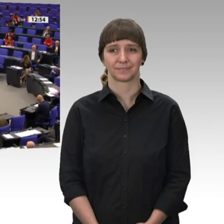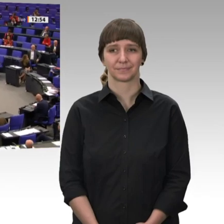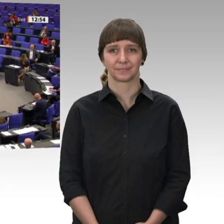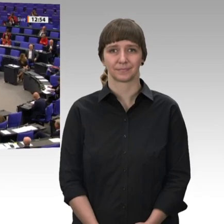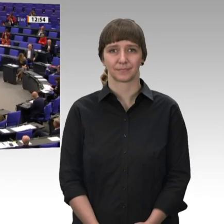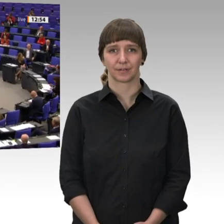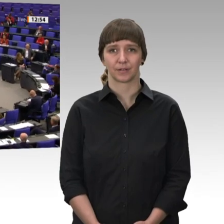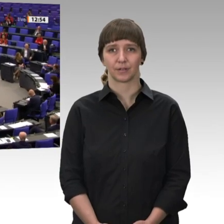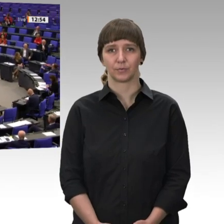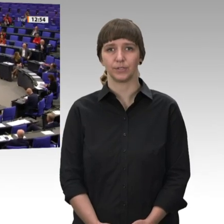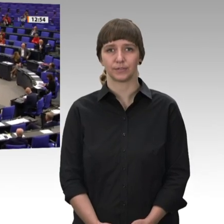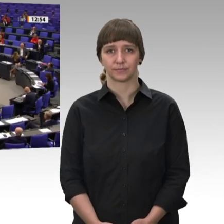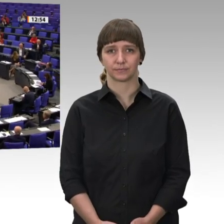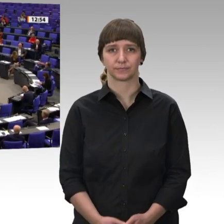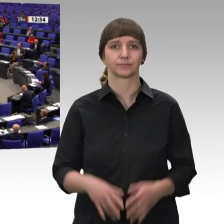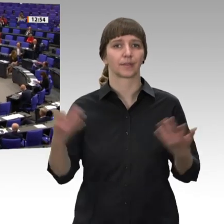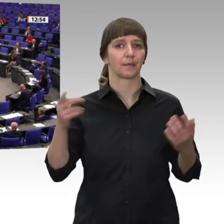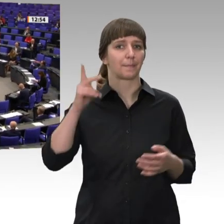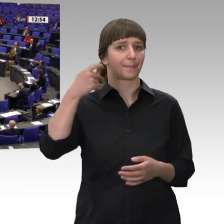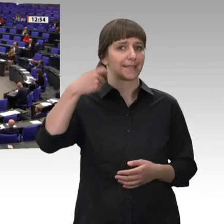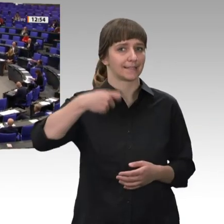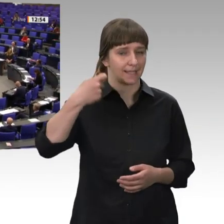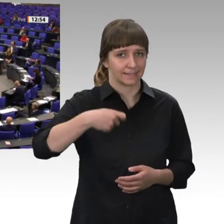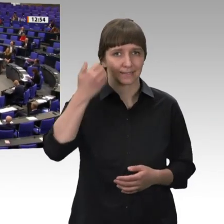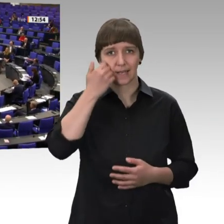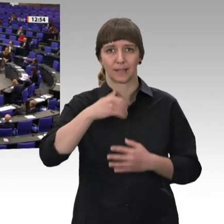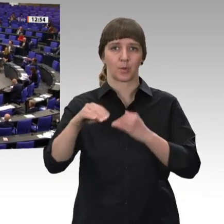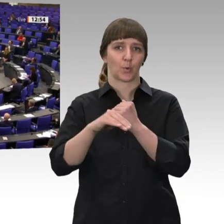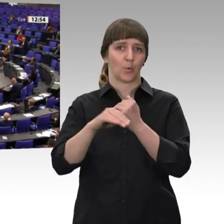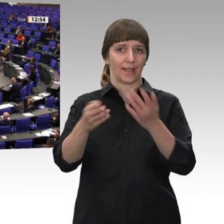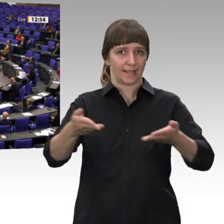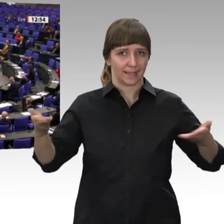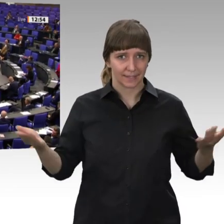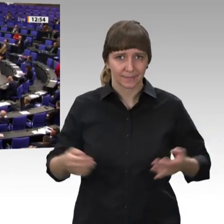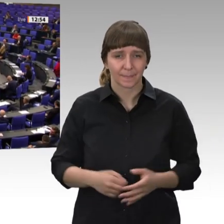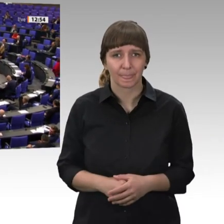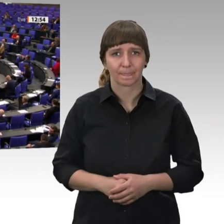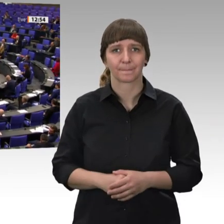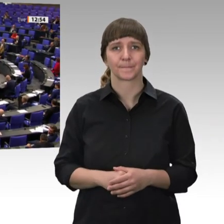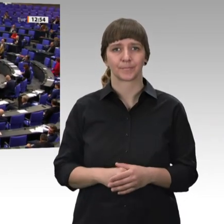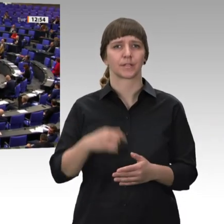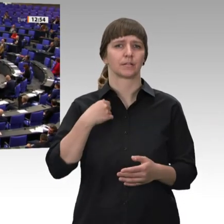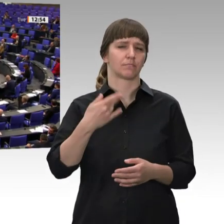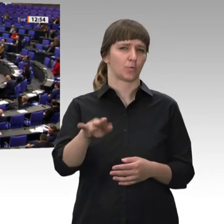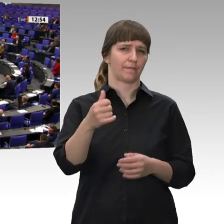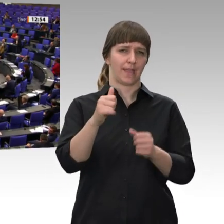Herr Präsident! Liebe Kolleginnen und Kollegen! Als ich vor knapp zwei Wochen von dieser Stelle